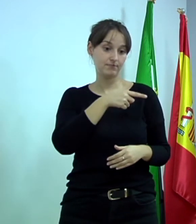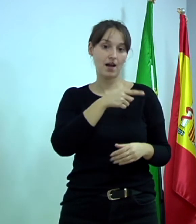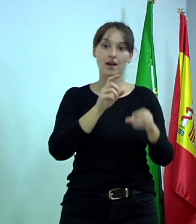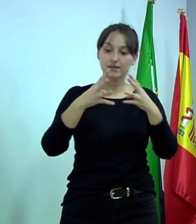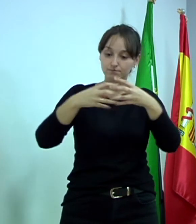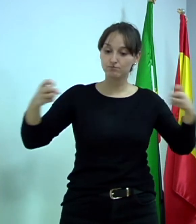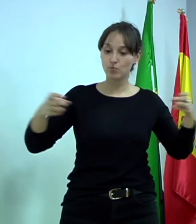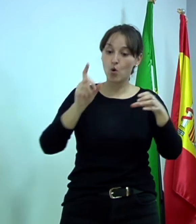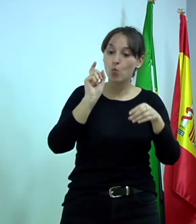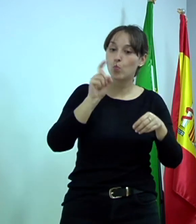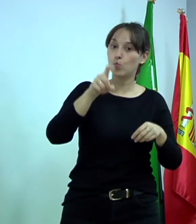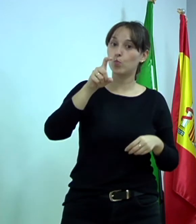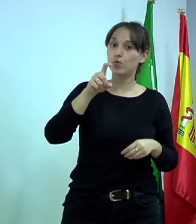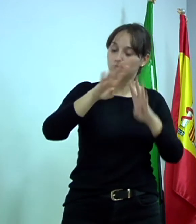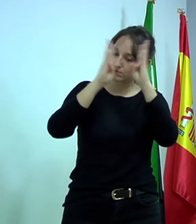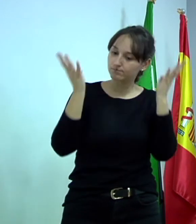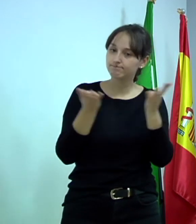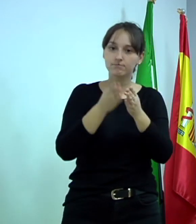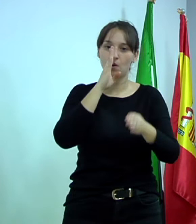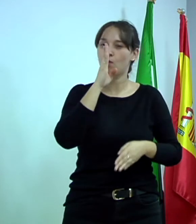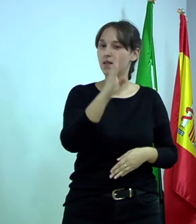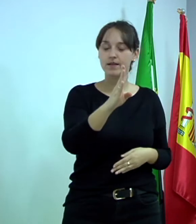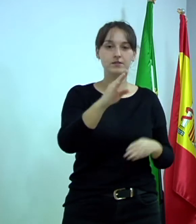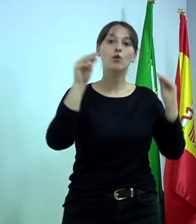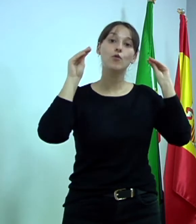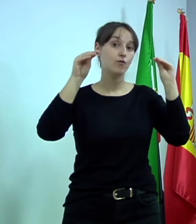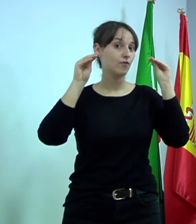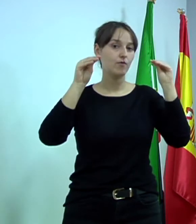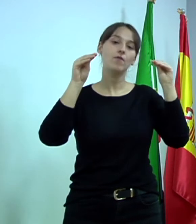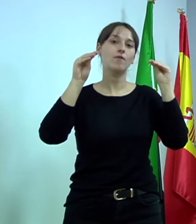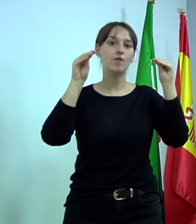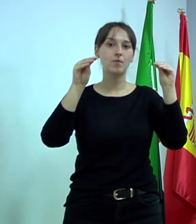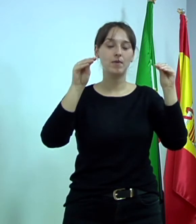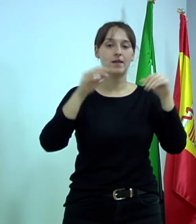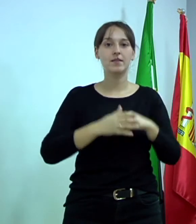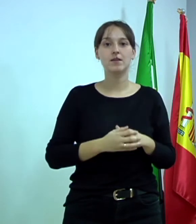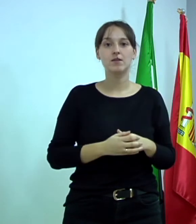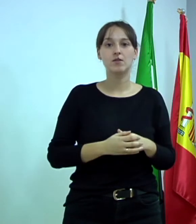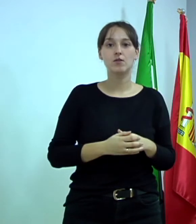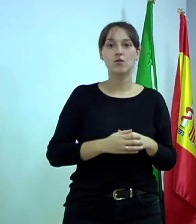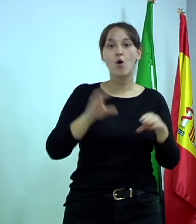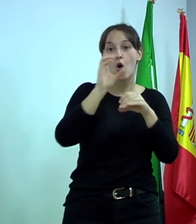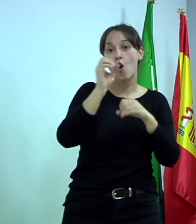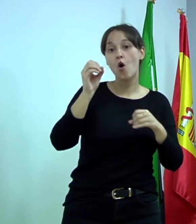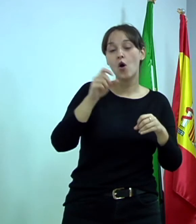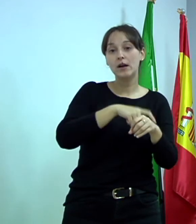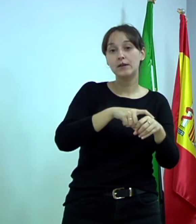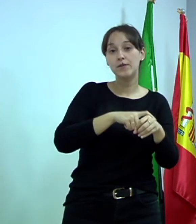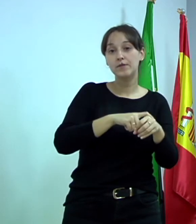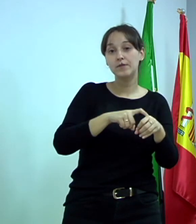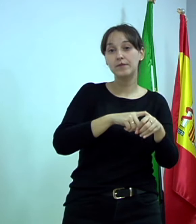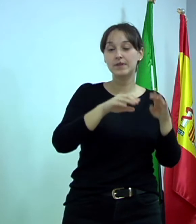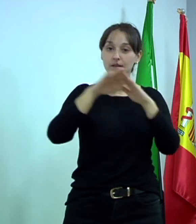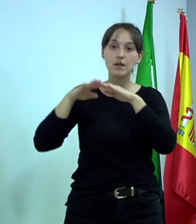se hagan las formaciones y todo a través de la oficina de igualdad, que ya sabéis que es el 428505.